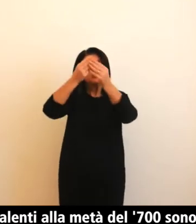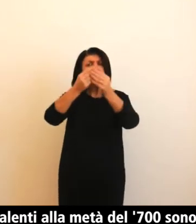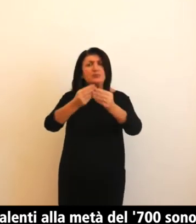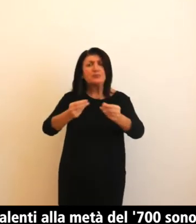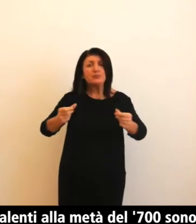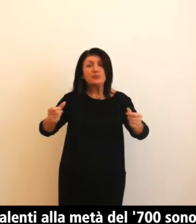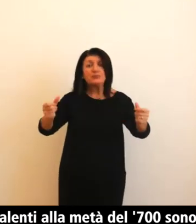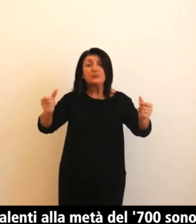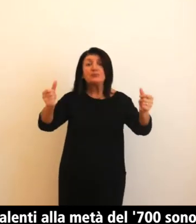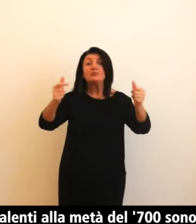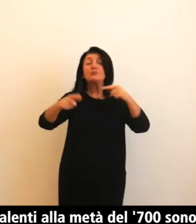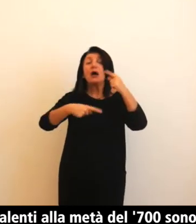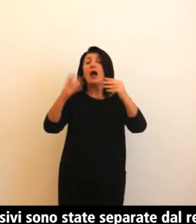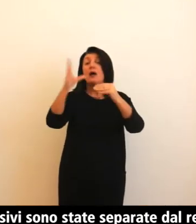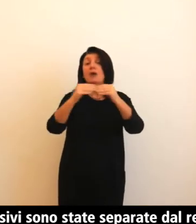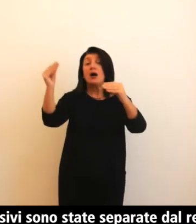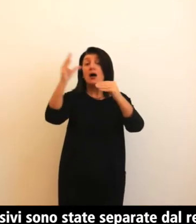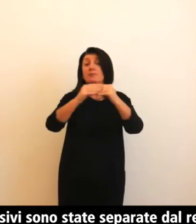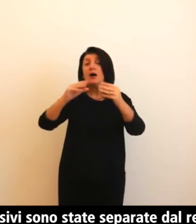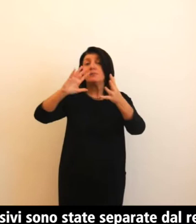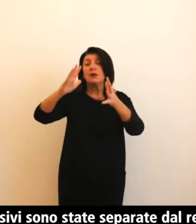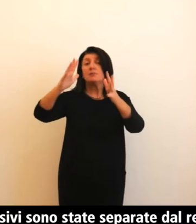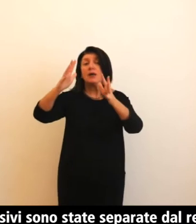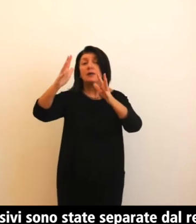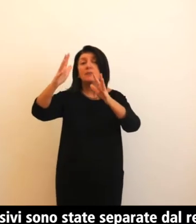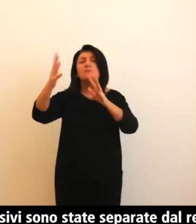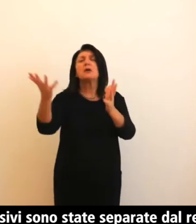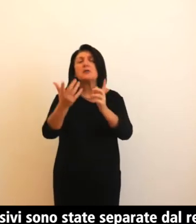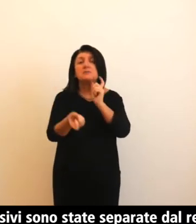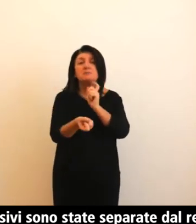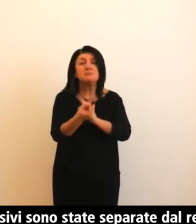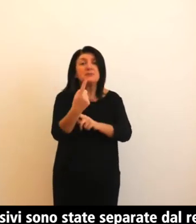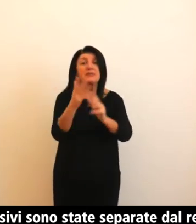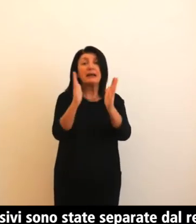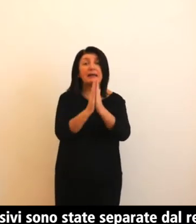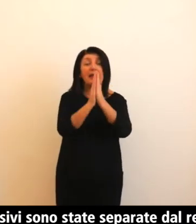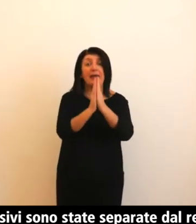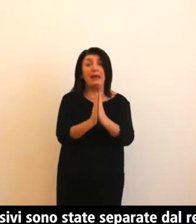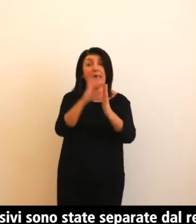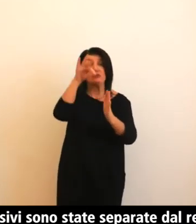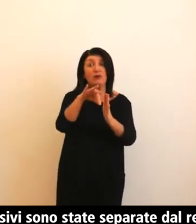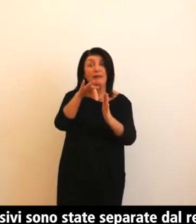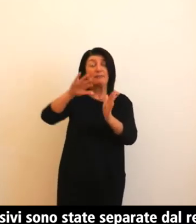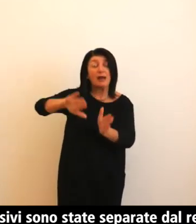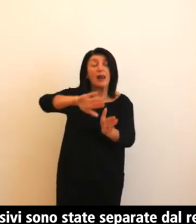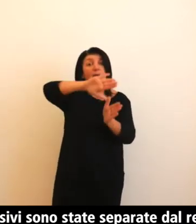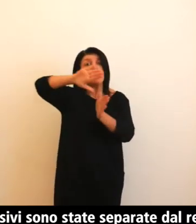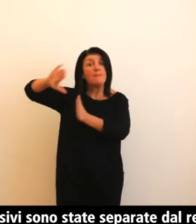Nei restauri successivi sono state separate dal resto della chiesa da un arco sovrastato in molti